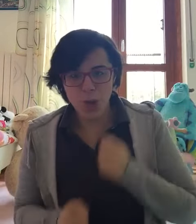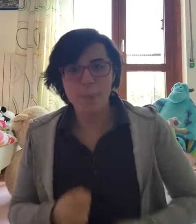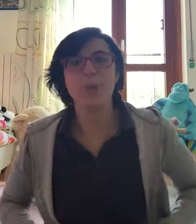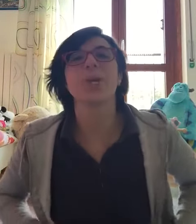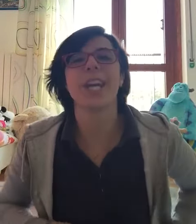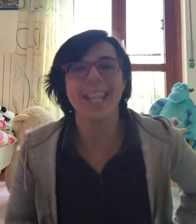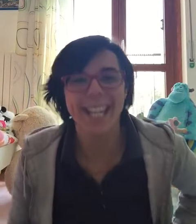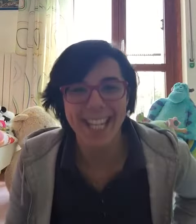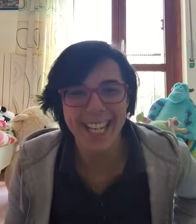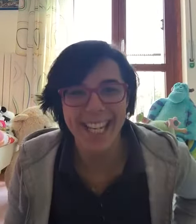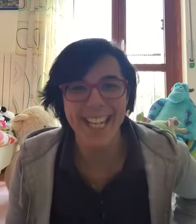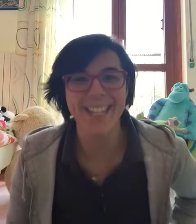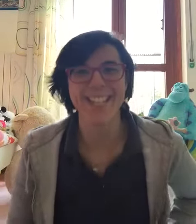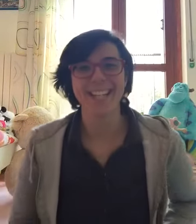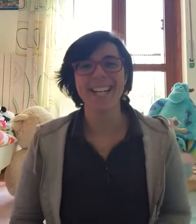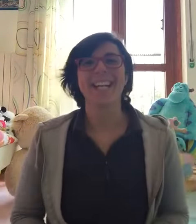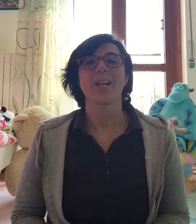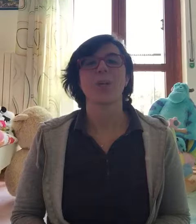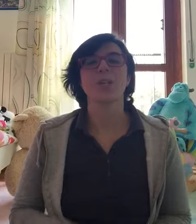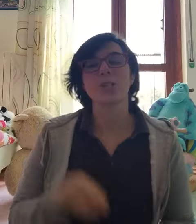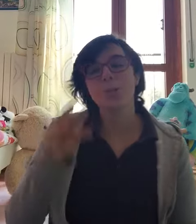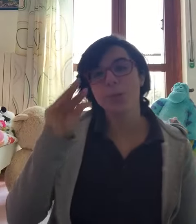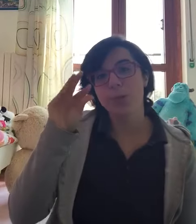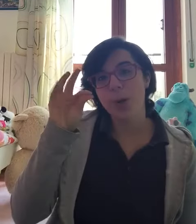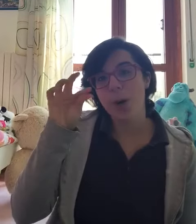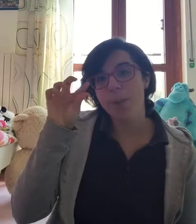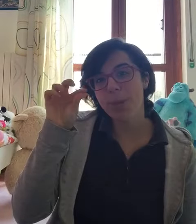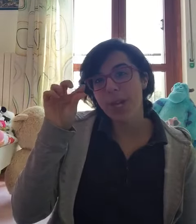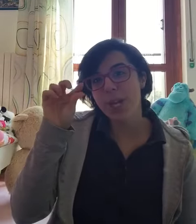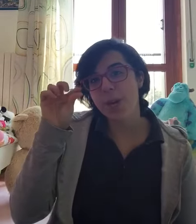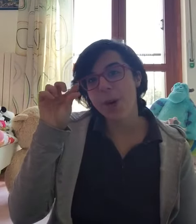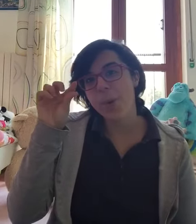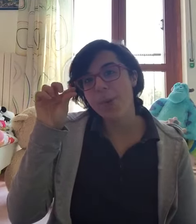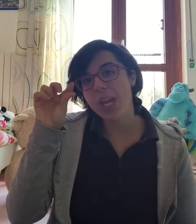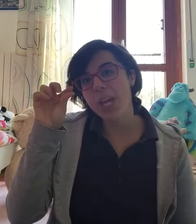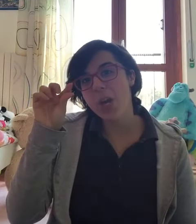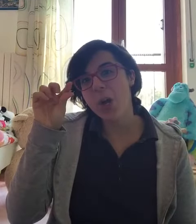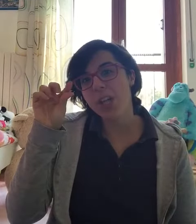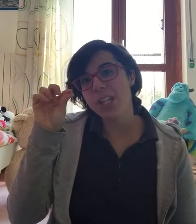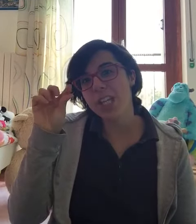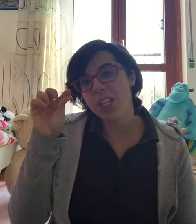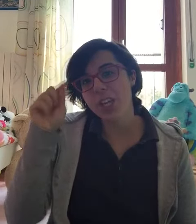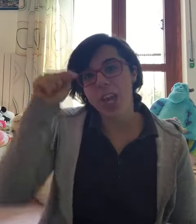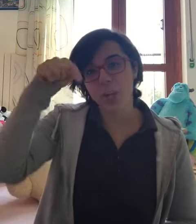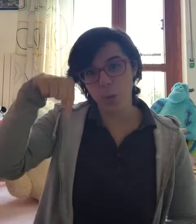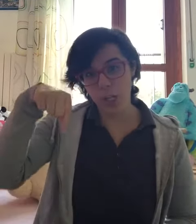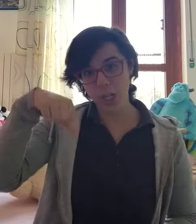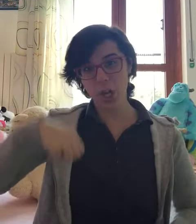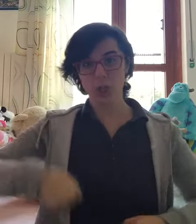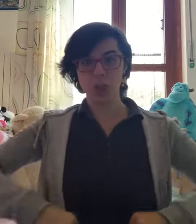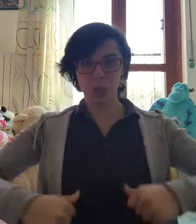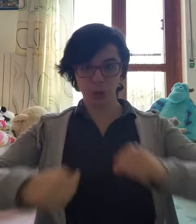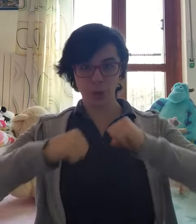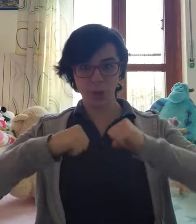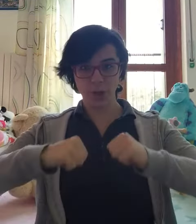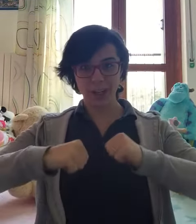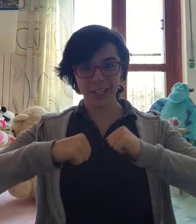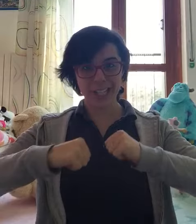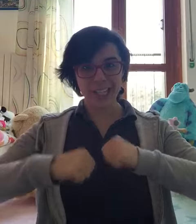e birichino con il suo pignotino dice qui ci sono anch